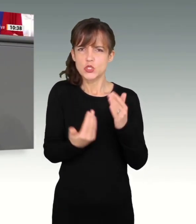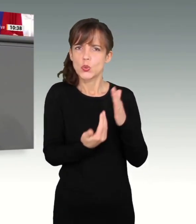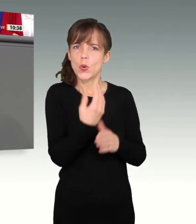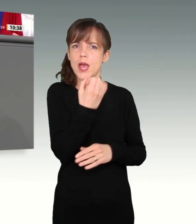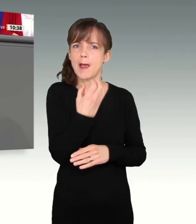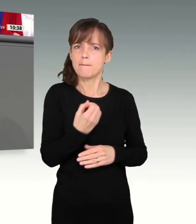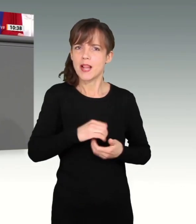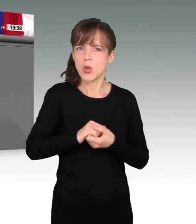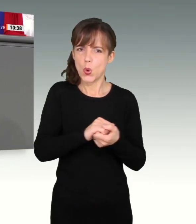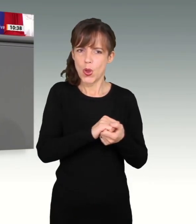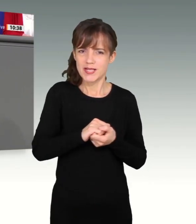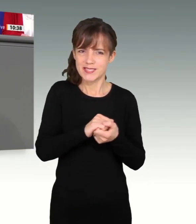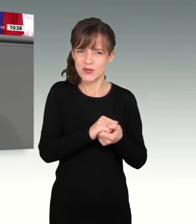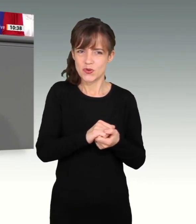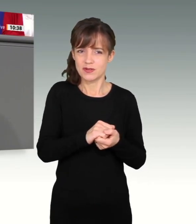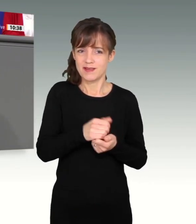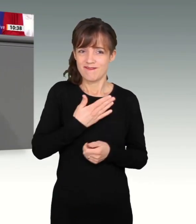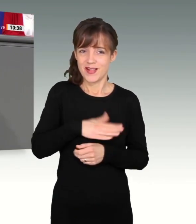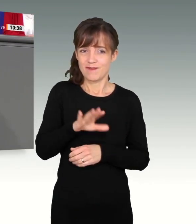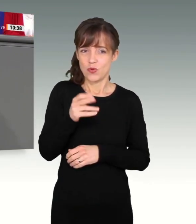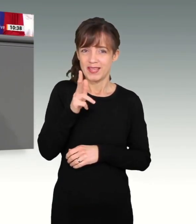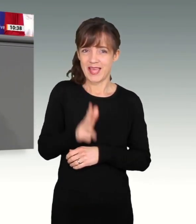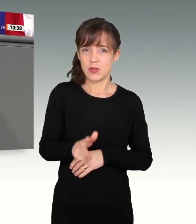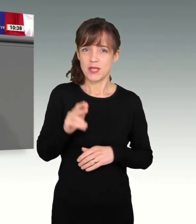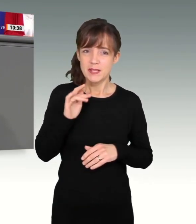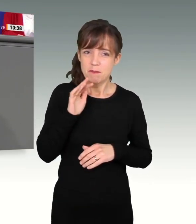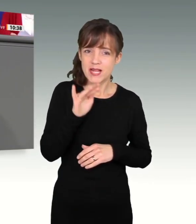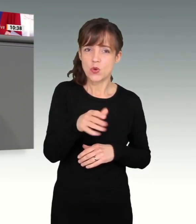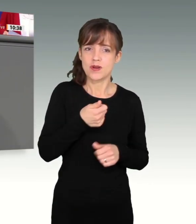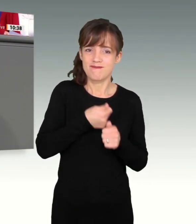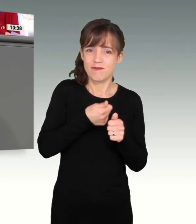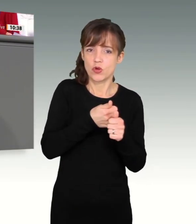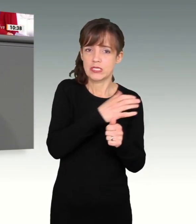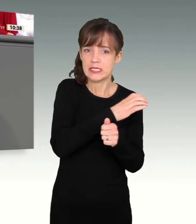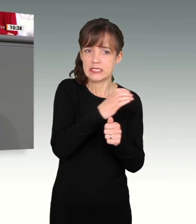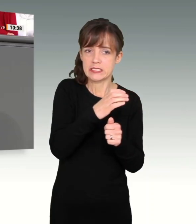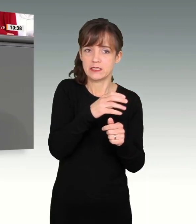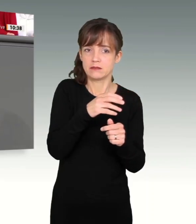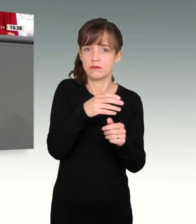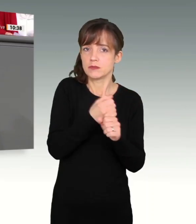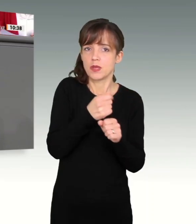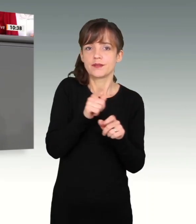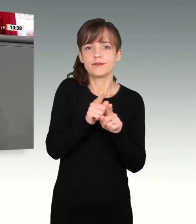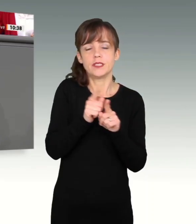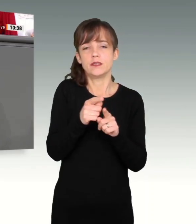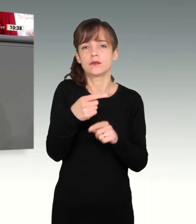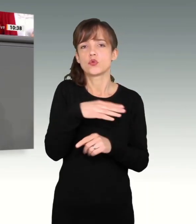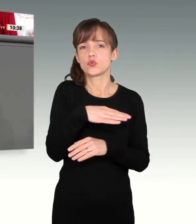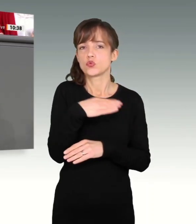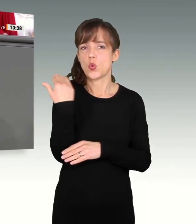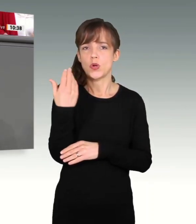wird für 300 Millionen verfolgte Christen zur Todesampel, unmittelbar vor Weihnachten.